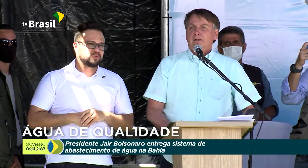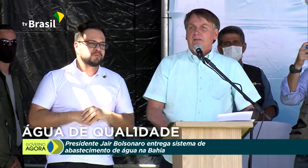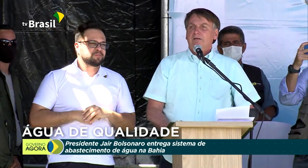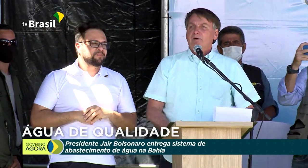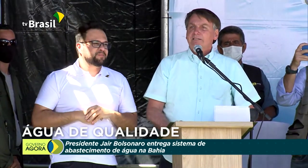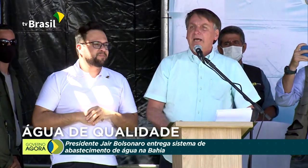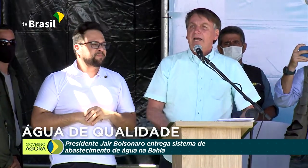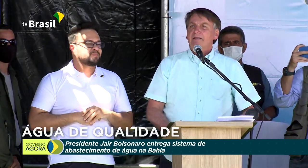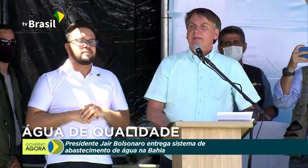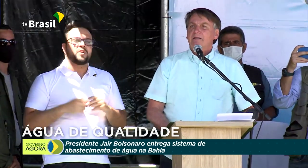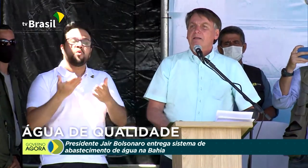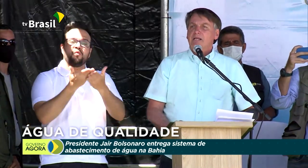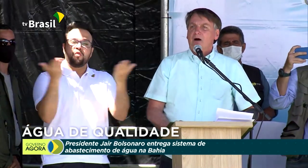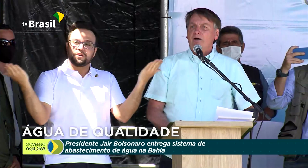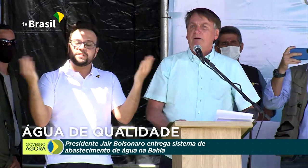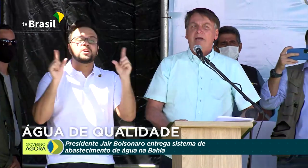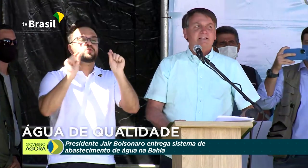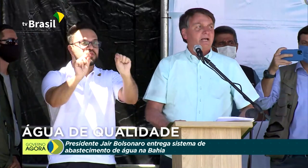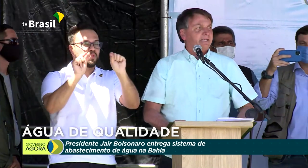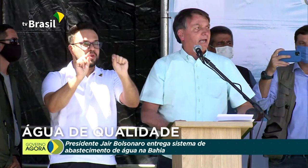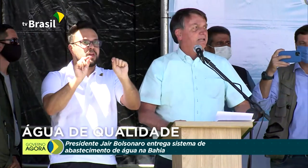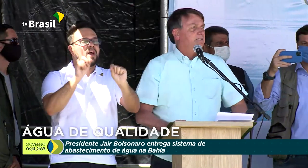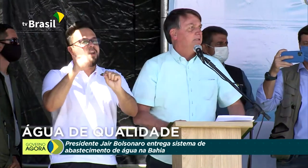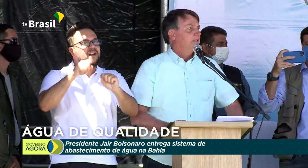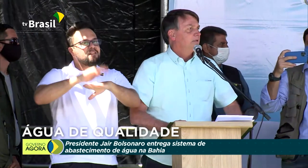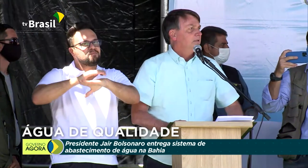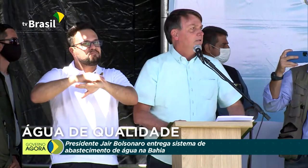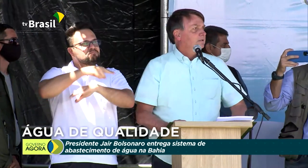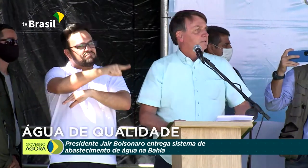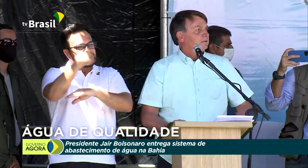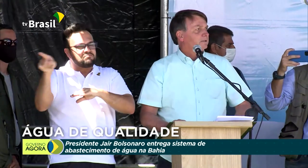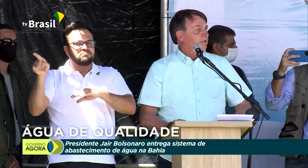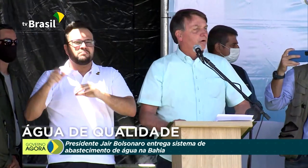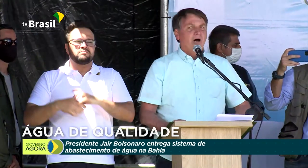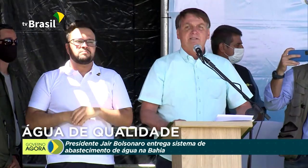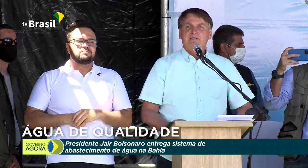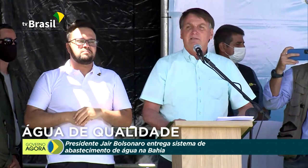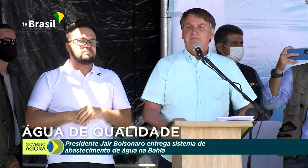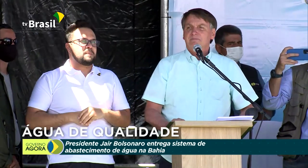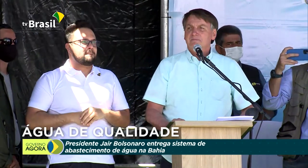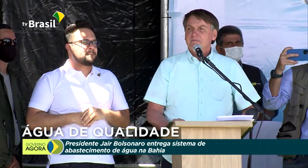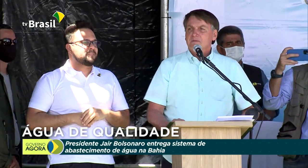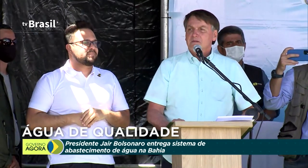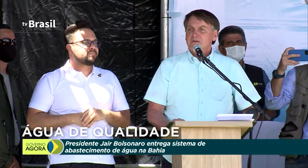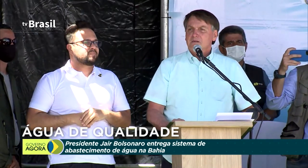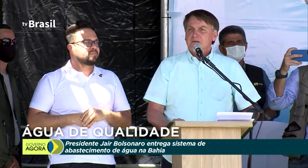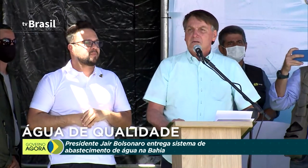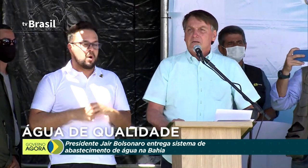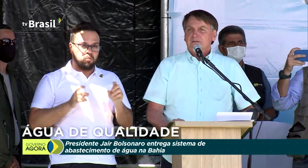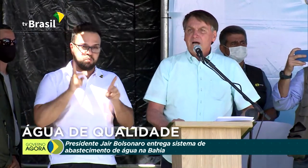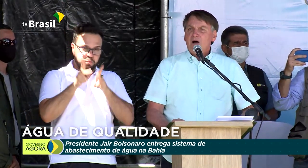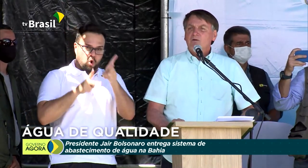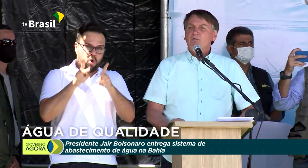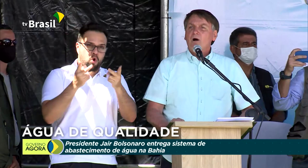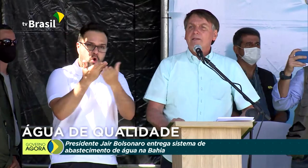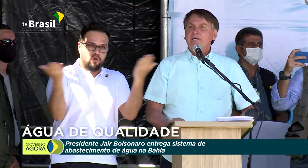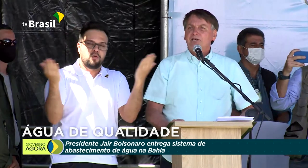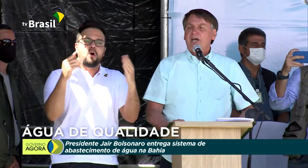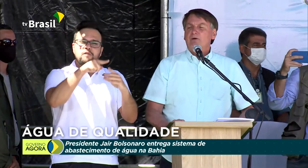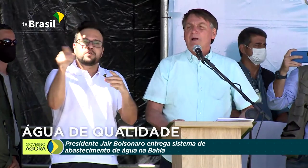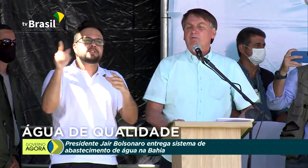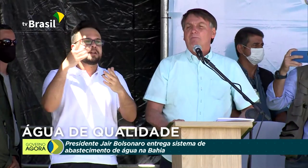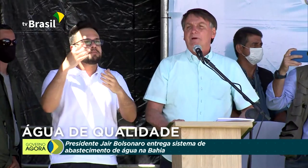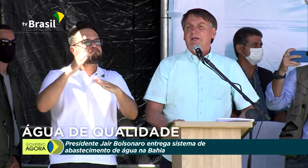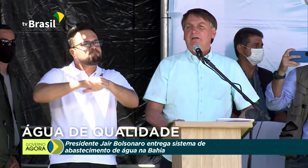E vocês são realmente aqueles que nos dão o